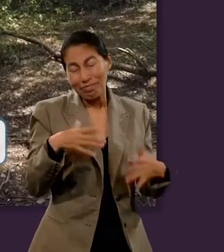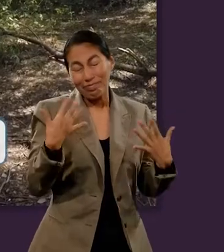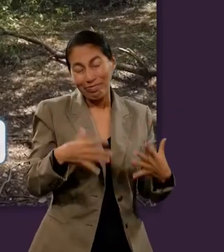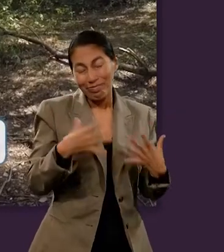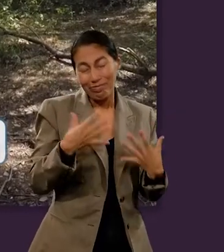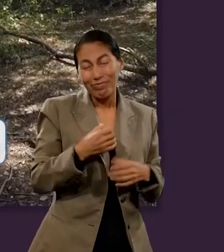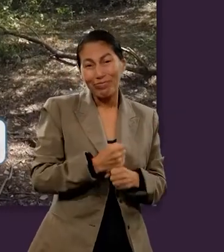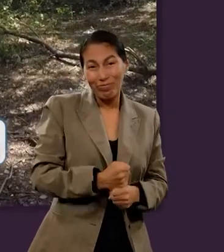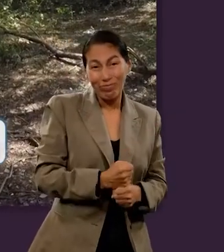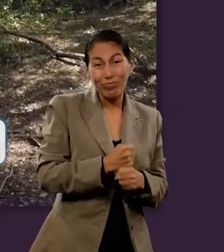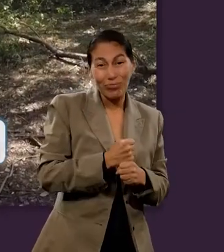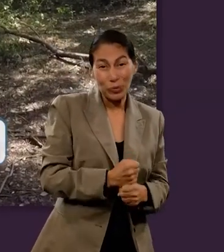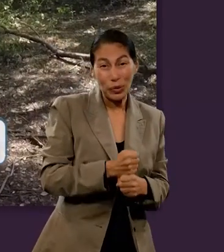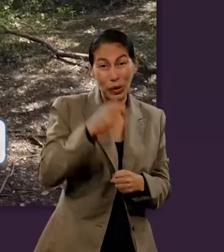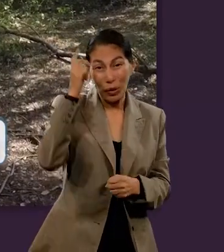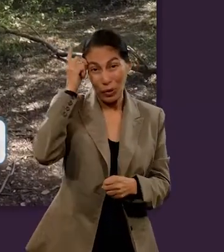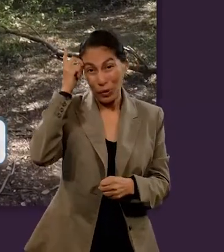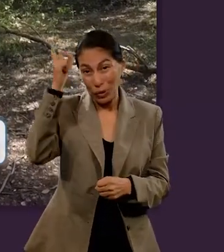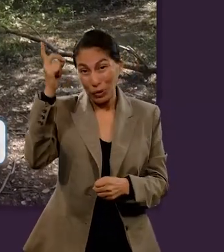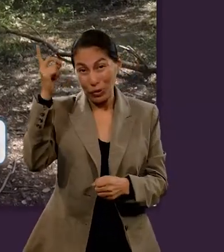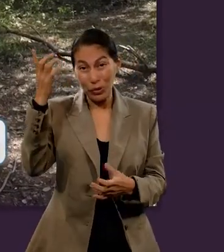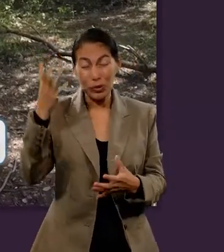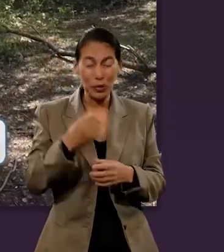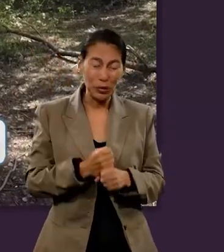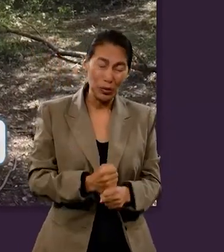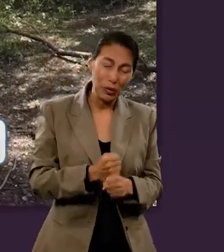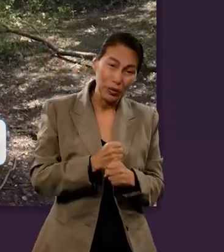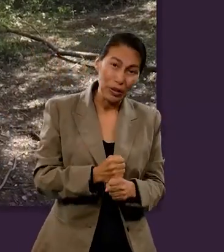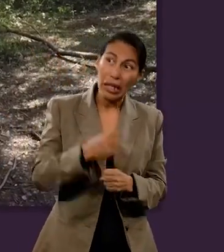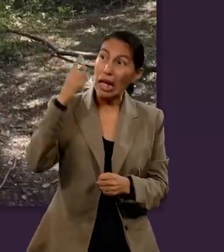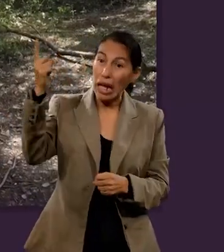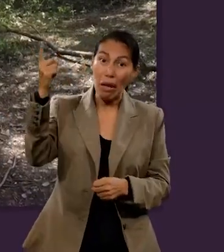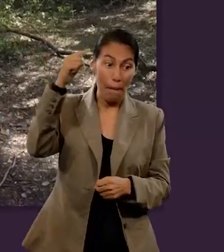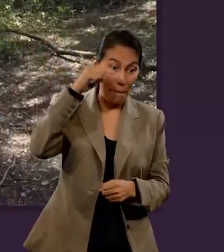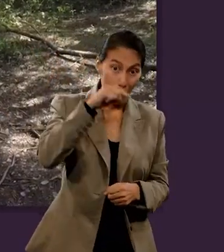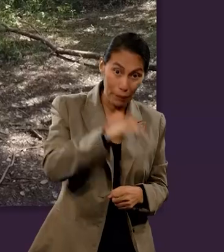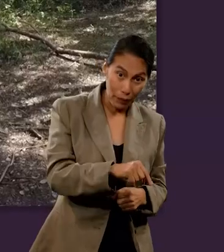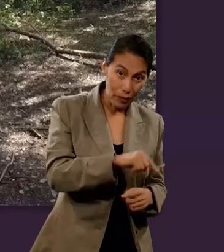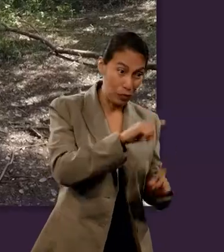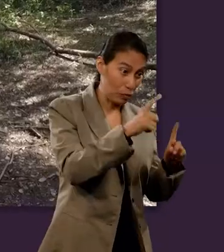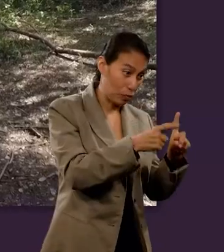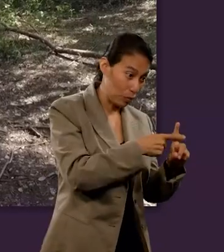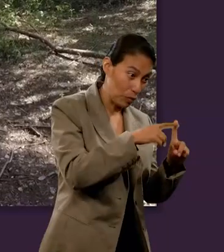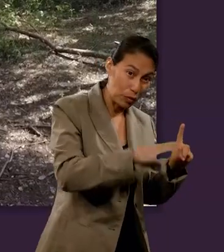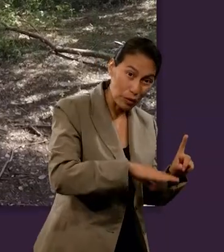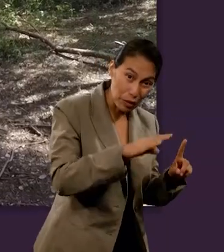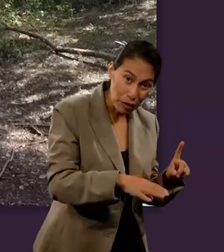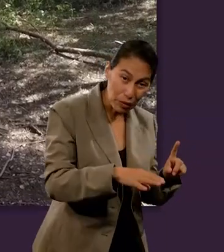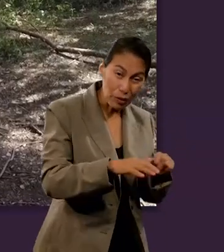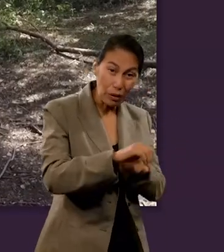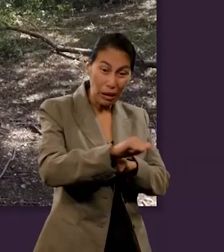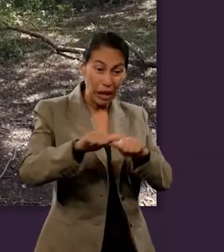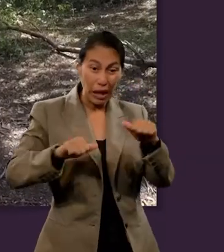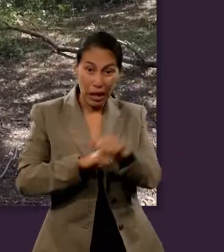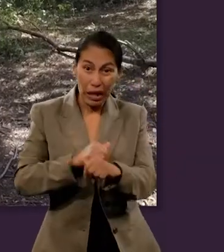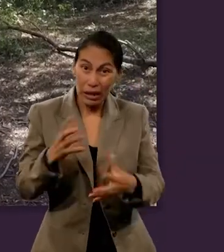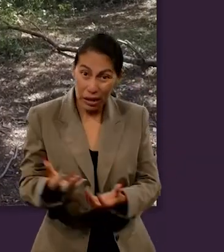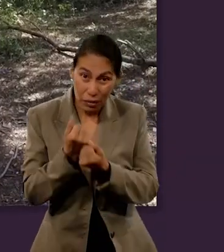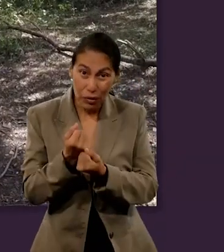fueron lanzados al lago de fuego. Si hasta ahí quedara, pues qué bueno, ¿no? Pero tristemente, y será un